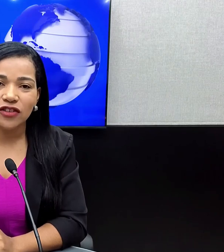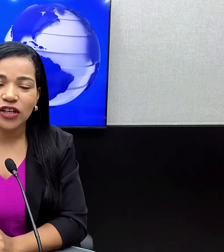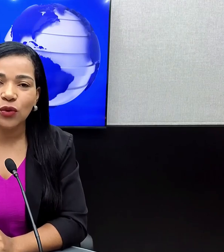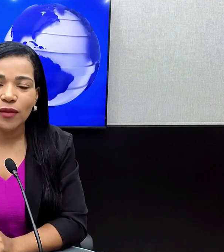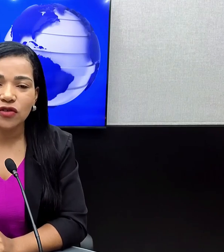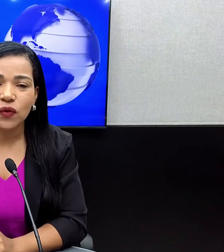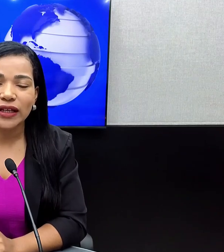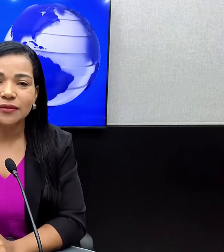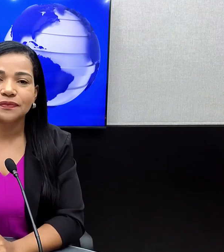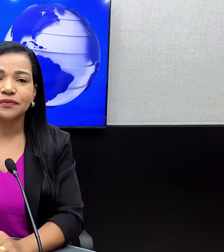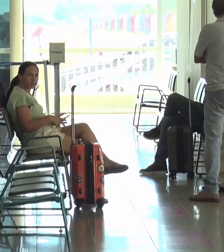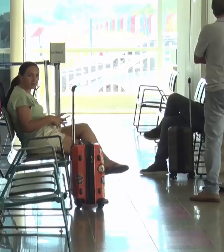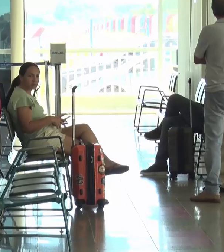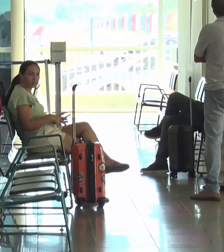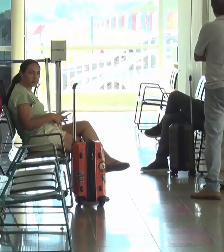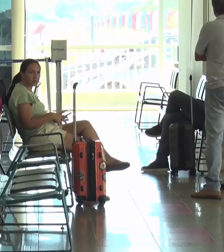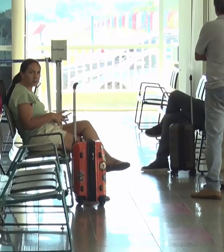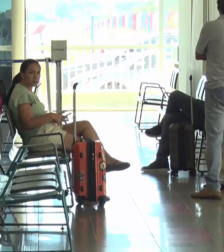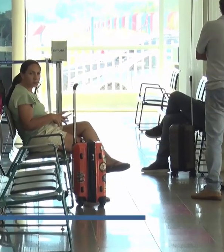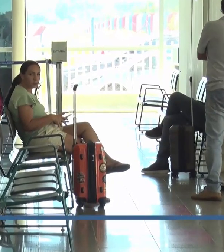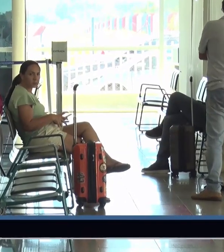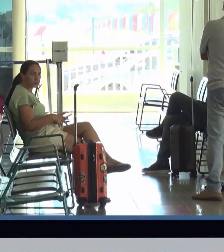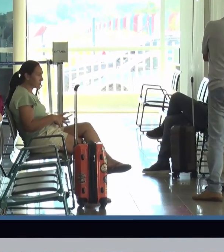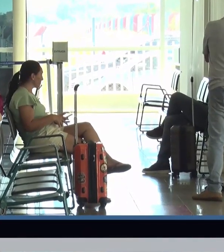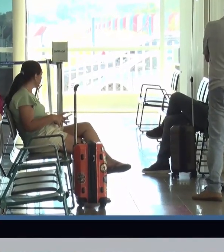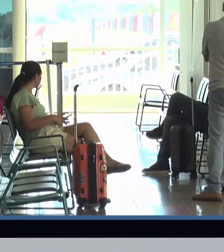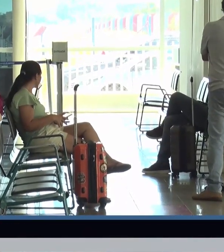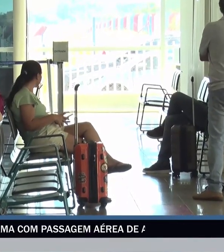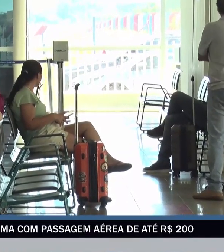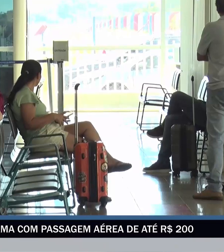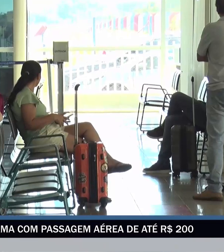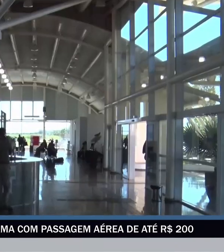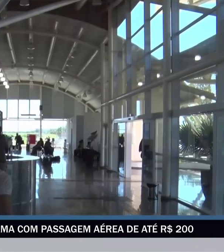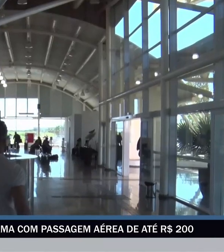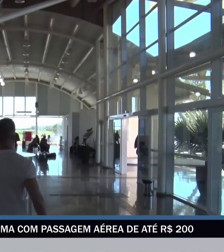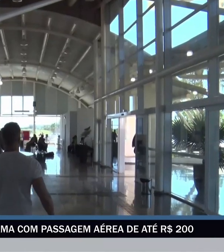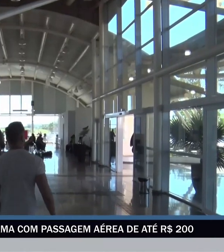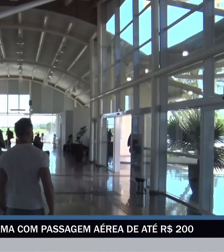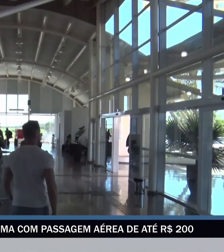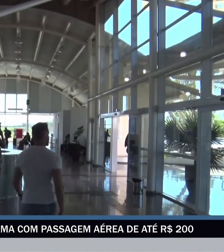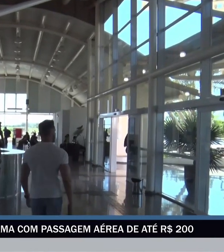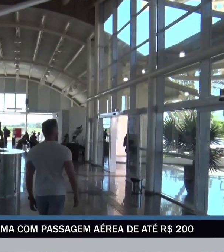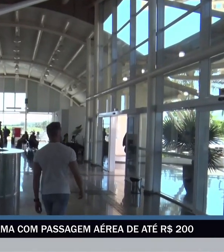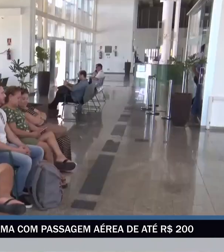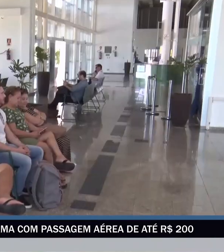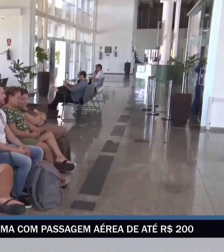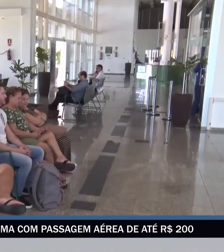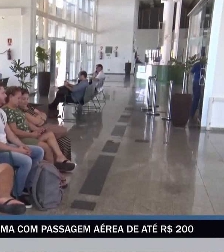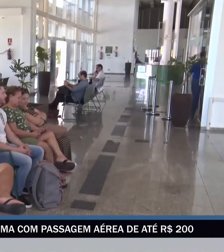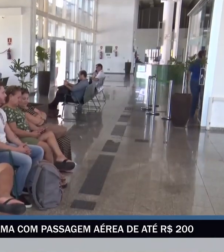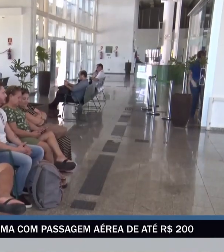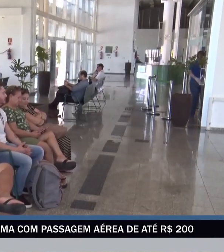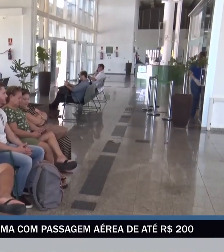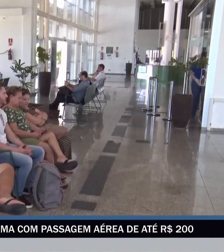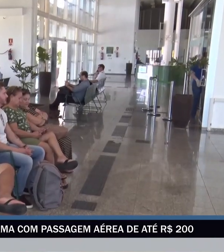a reportagem é do Emerson Willian. O governo federal lançou o programa Voa Brasil, que vai ofertar passagens aéreas de